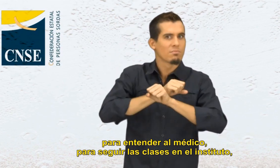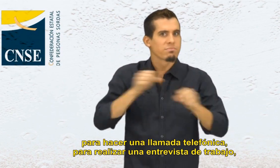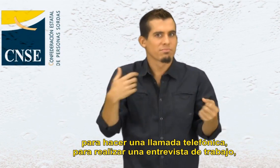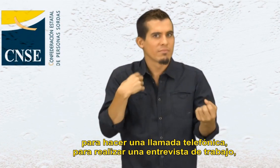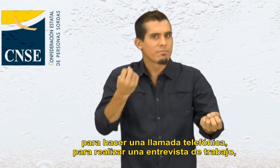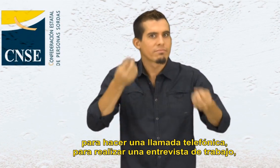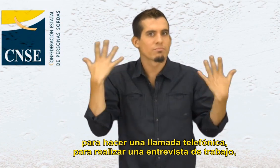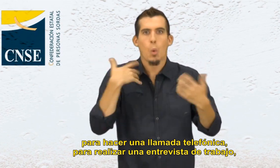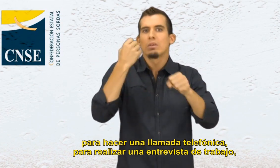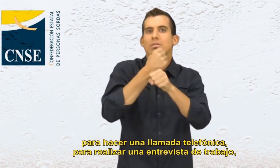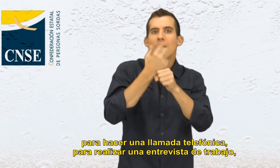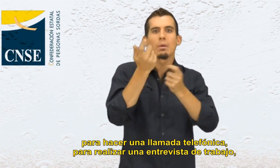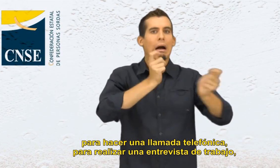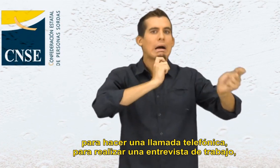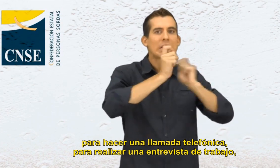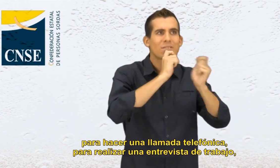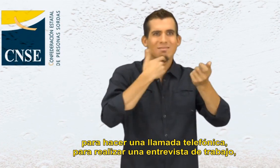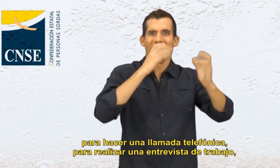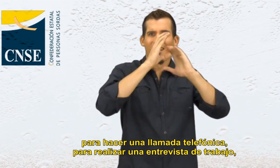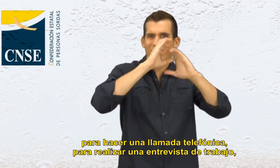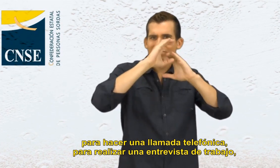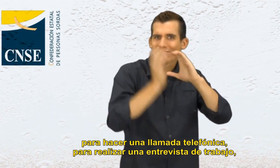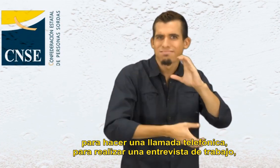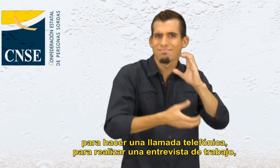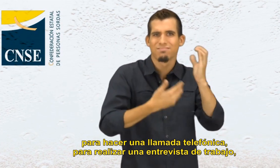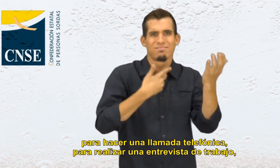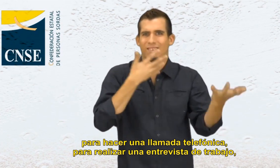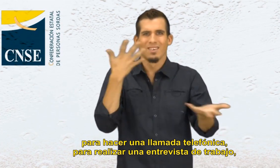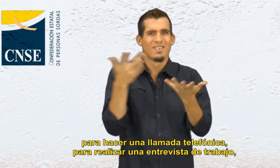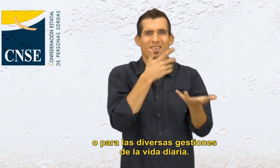realizar una entrevista de trabajo o para las diversas gestiones de la vida diaria.